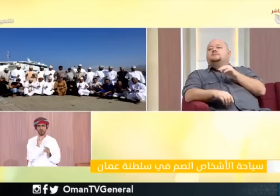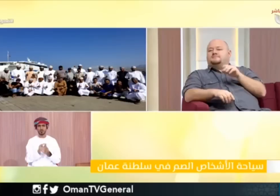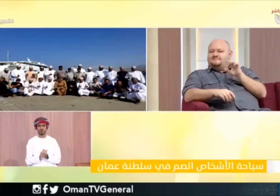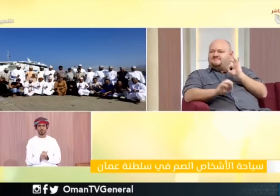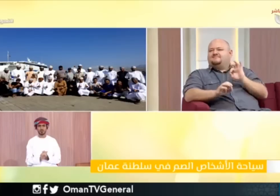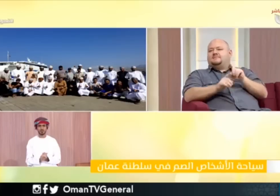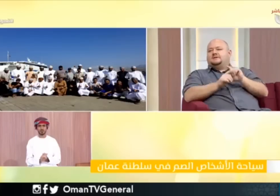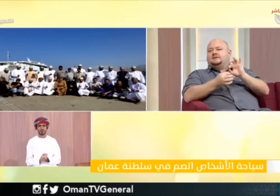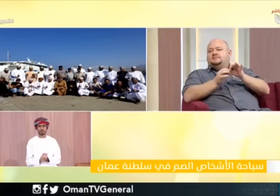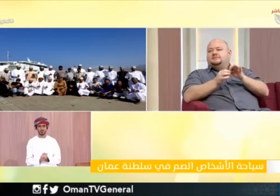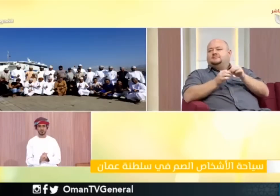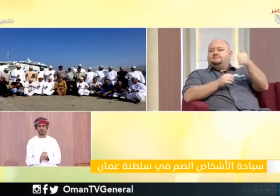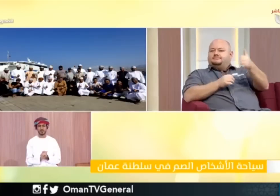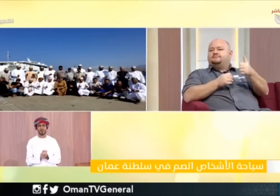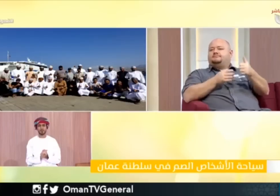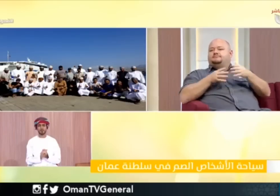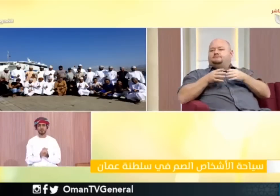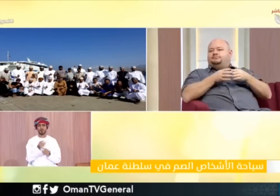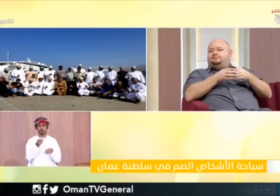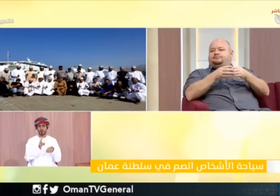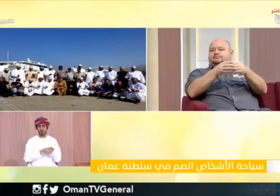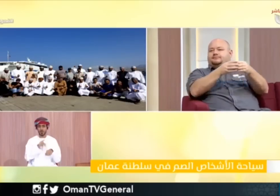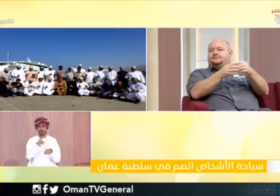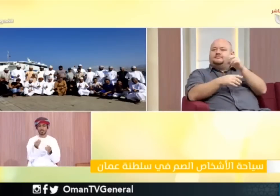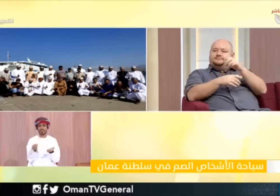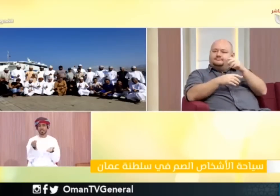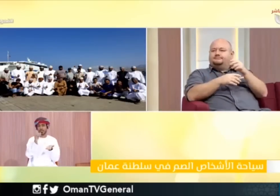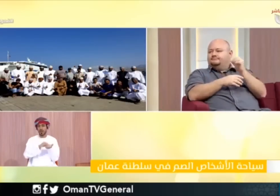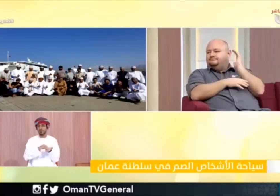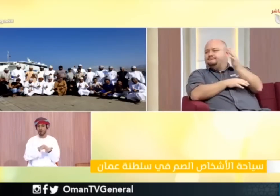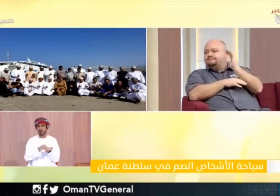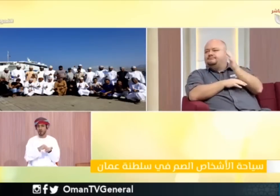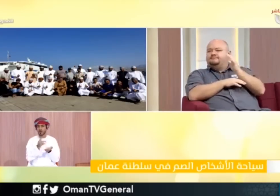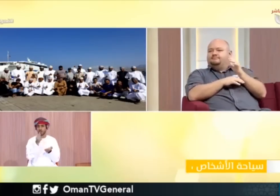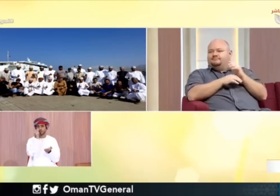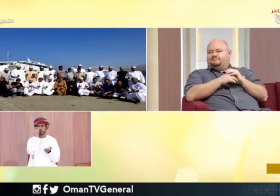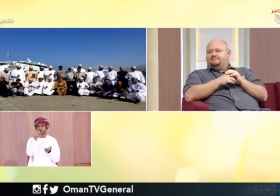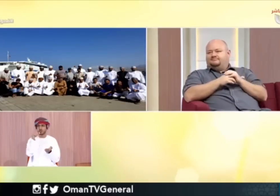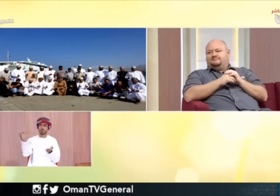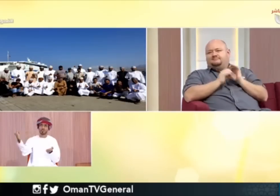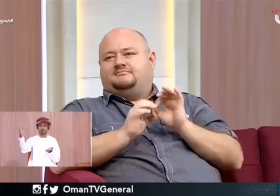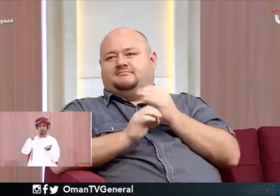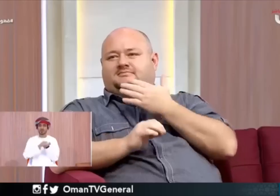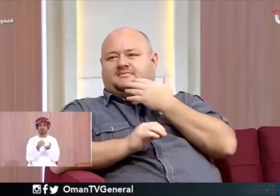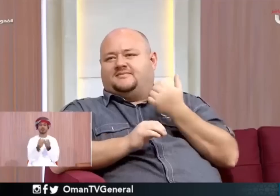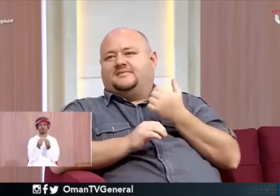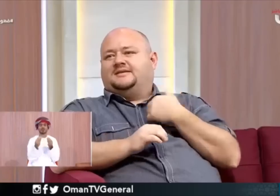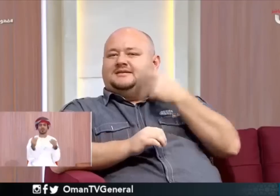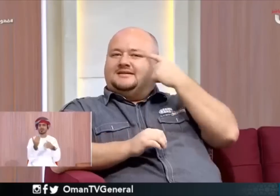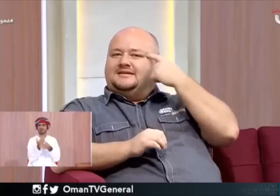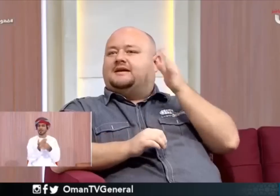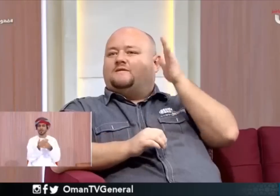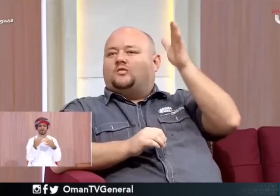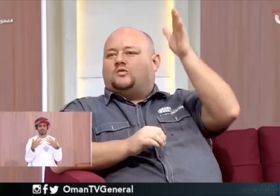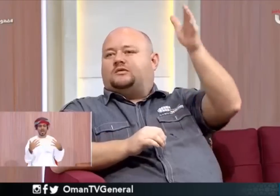لزيادة الزائرين لأنه موجود فيه عملية إتاحة